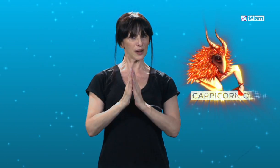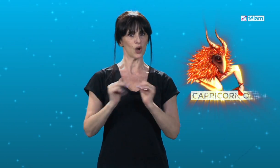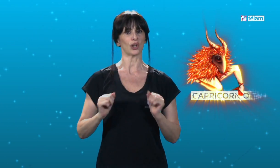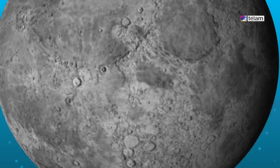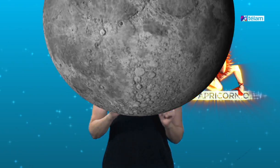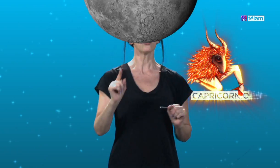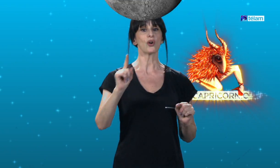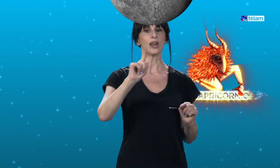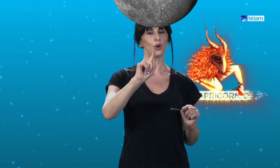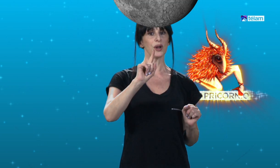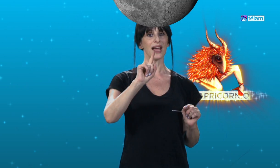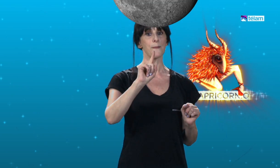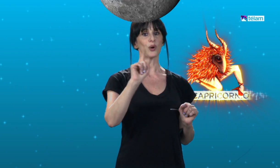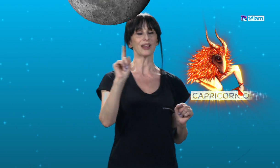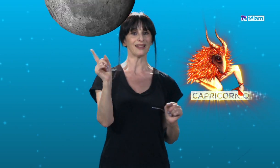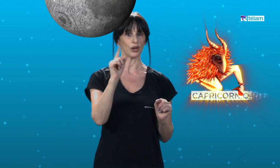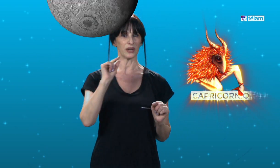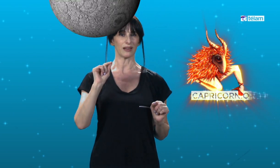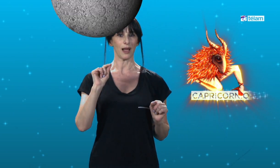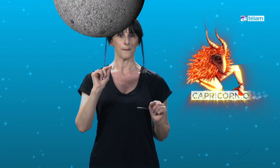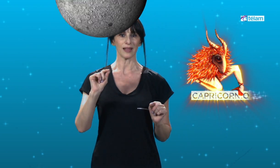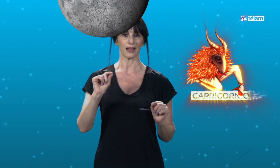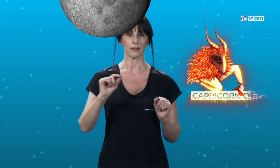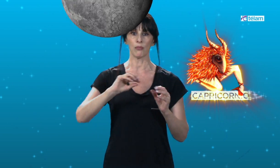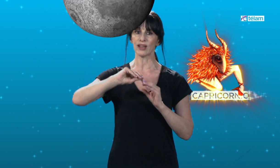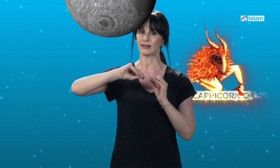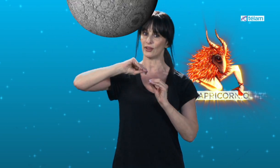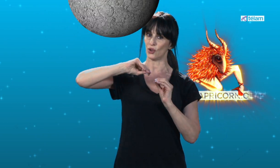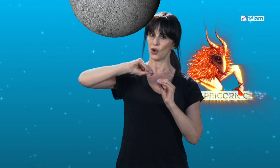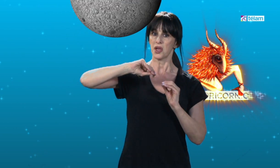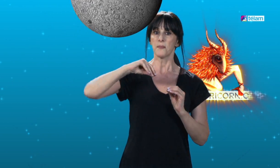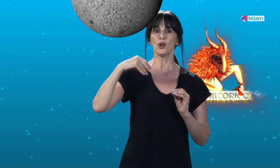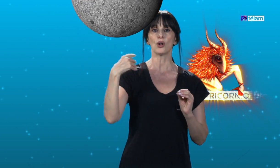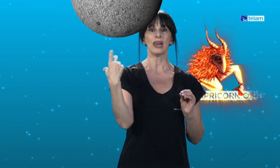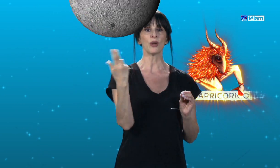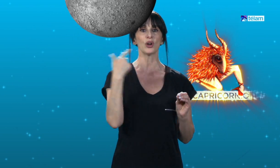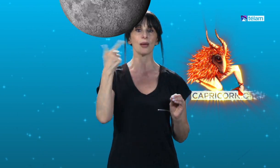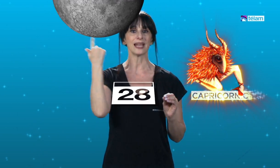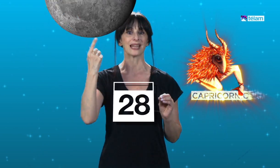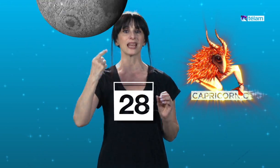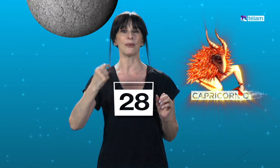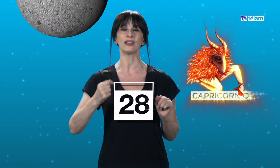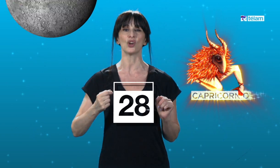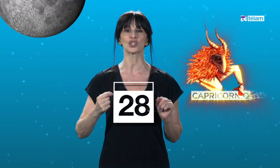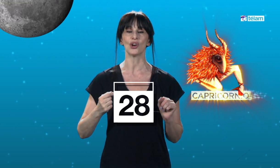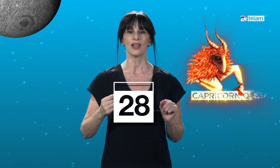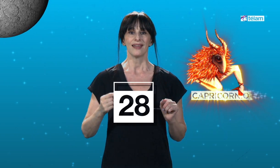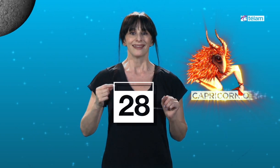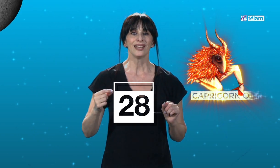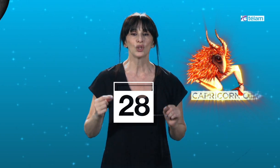Capricornio. Ojo con la luna, porque esta lunita va a estar molestando. Pero la mejoría viene desde el 28, y esto